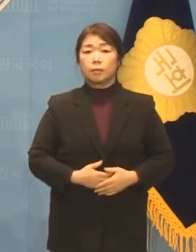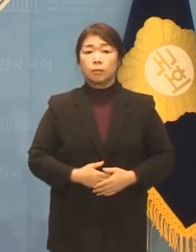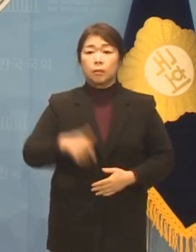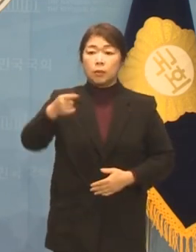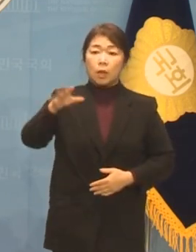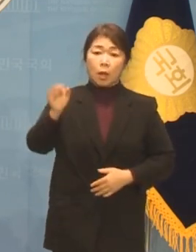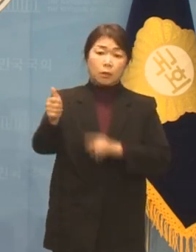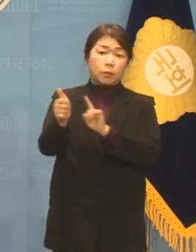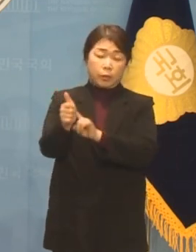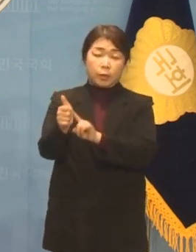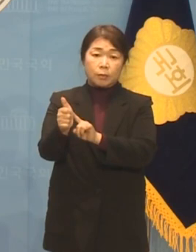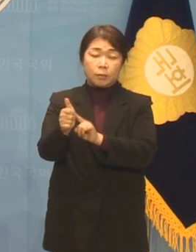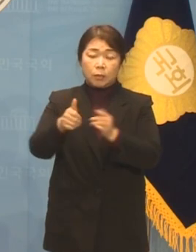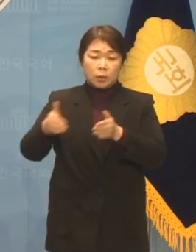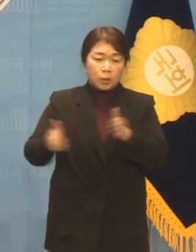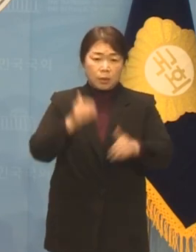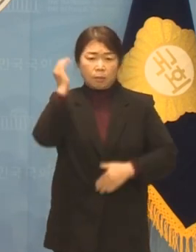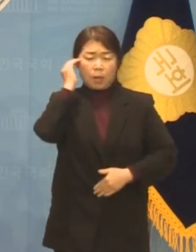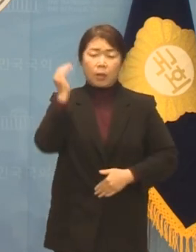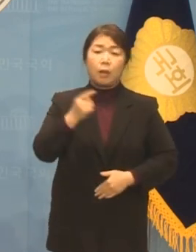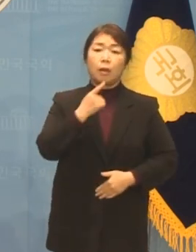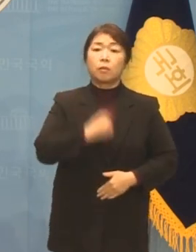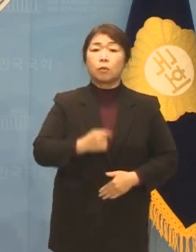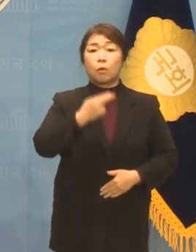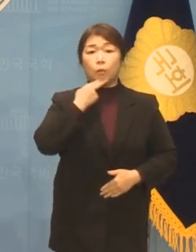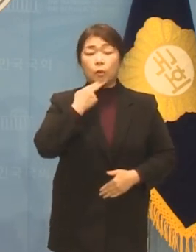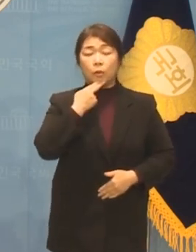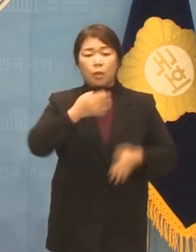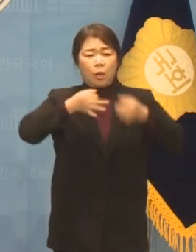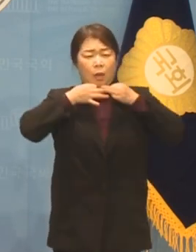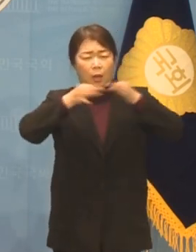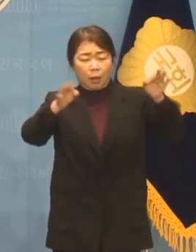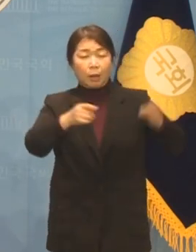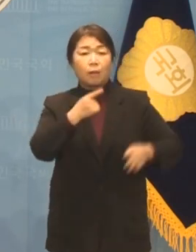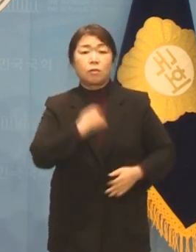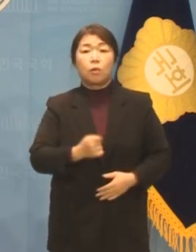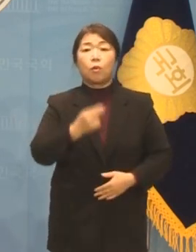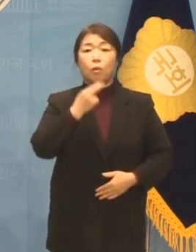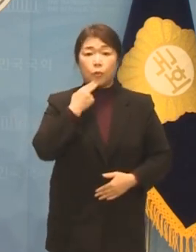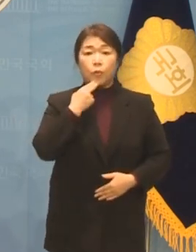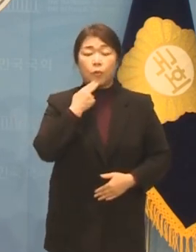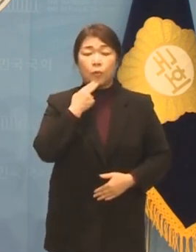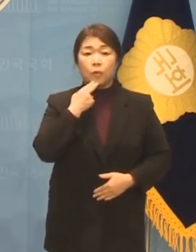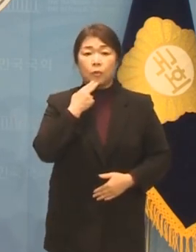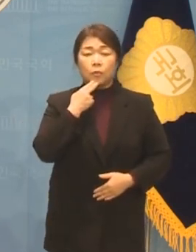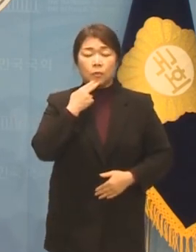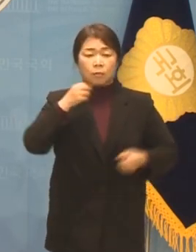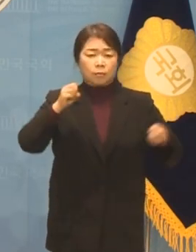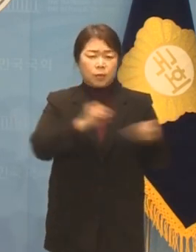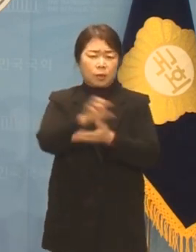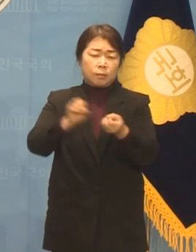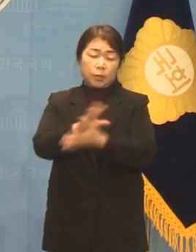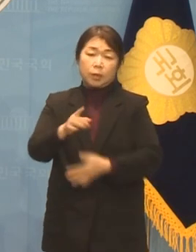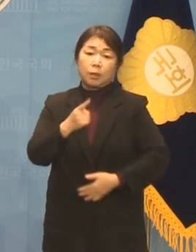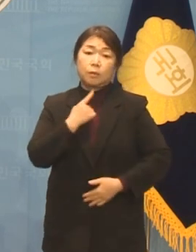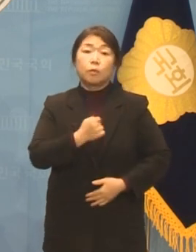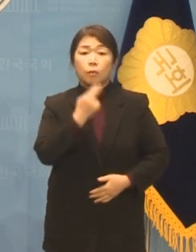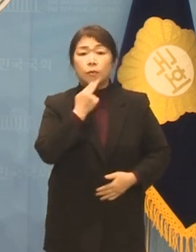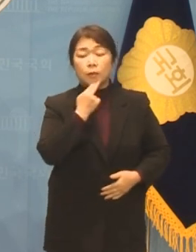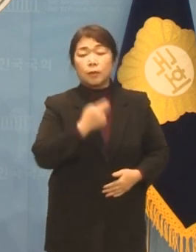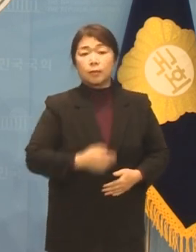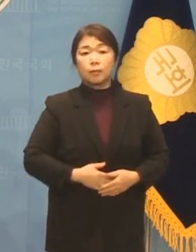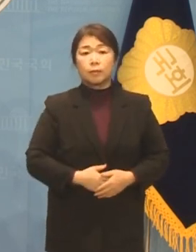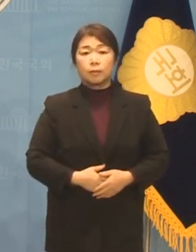강성희 의원은 길을 막은 적도 없고 소리를 지른 적도 없고 소동을 일으킨 적도 없습니다.